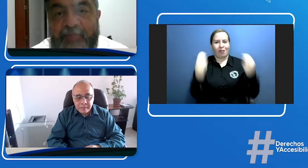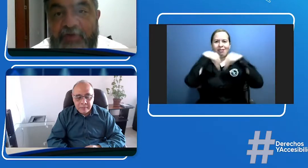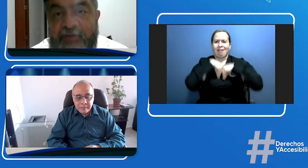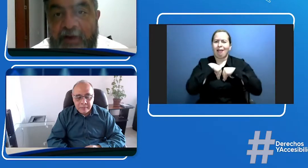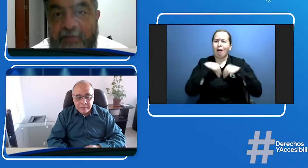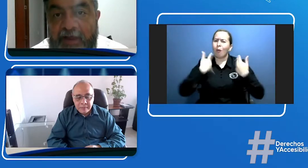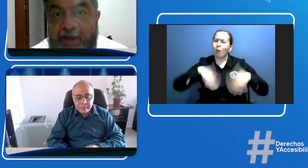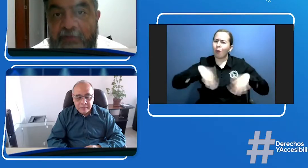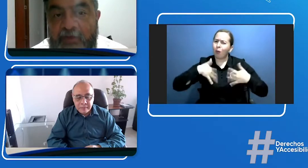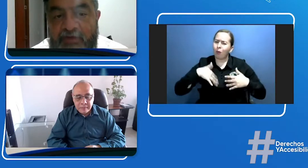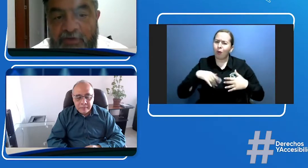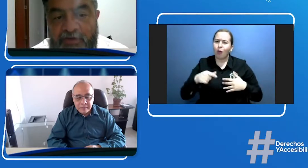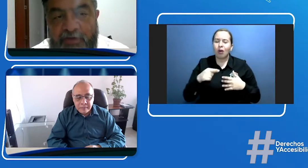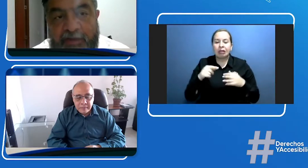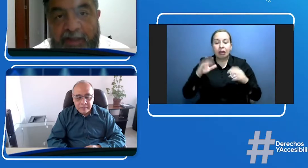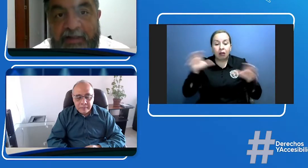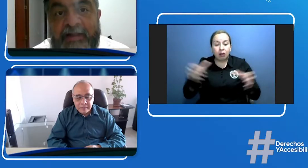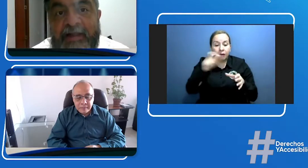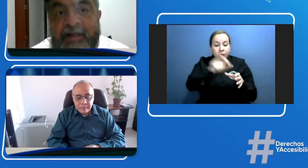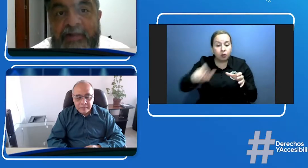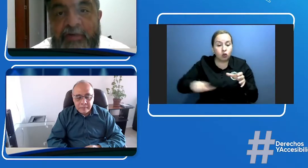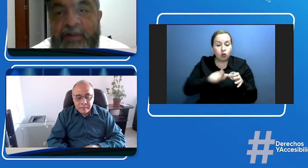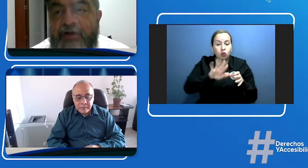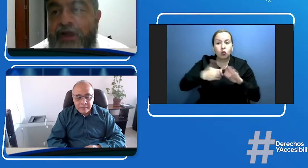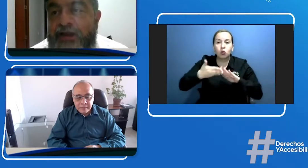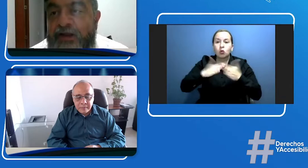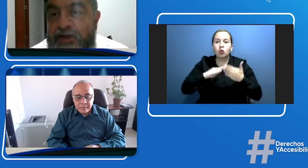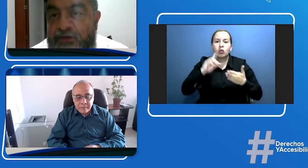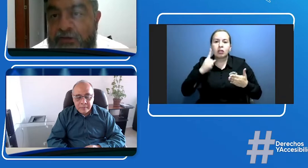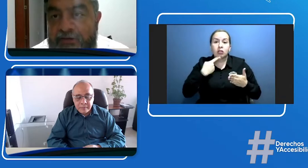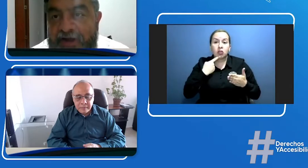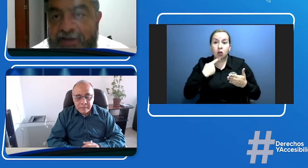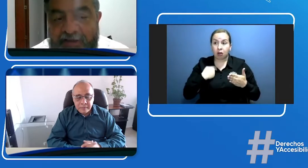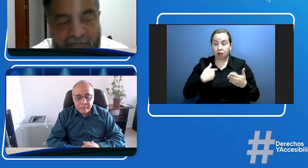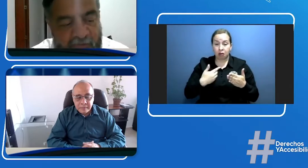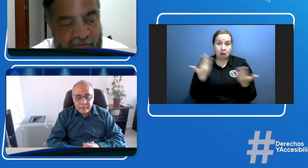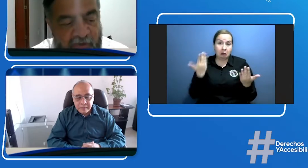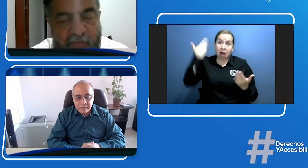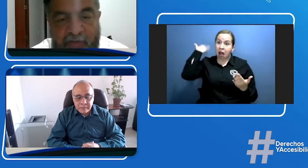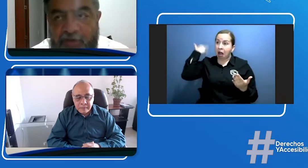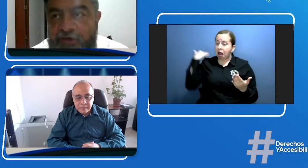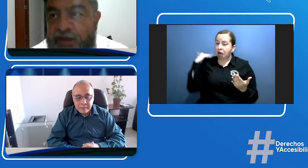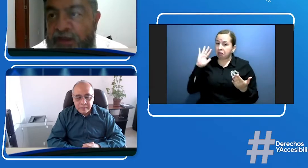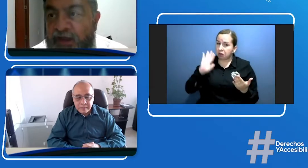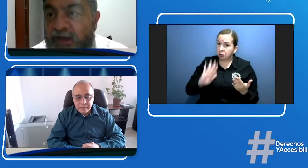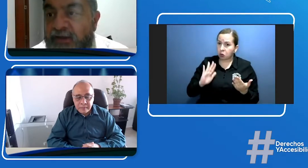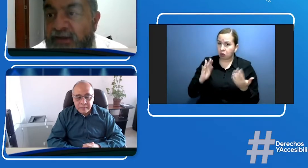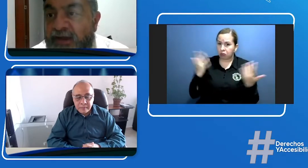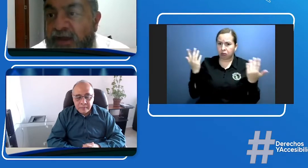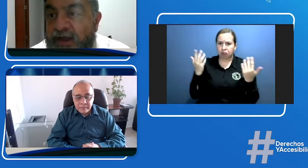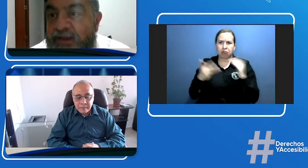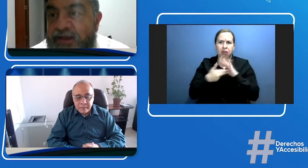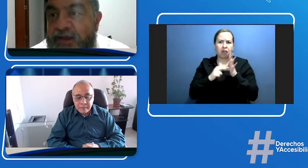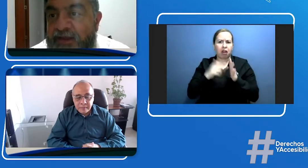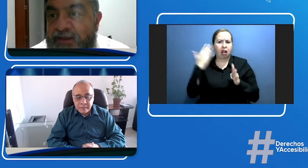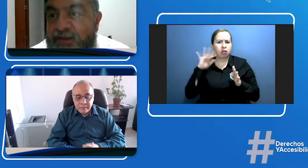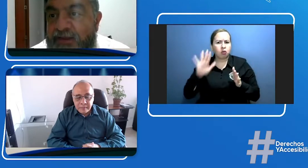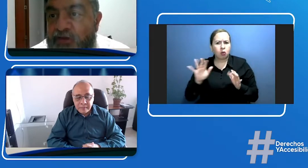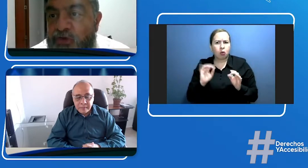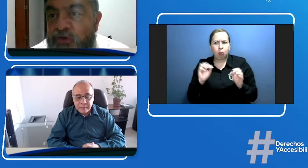Aproximarme a la población, va a usar, no es algo que haya tenido antes como oportunidad. Así que ha sido todo